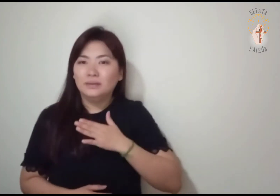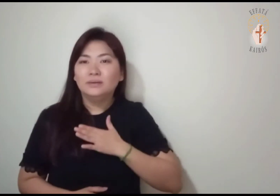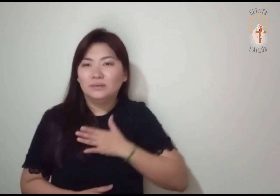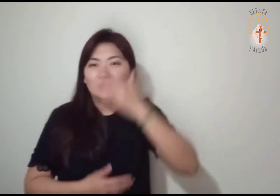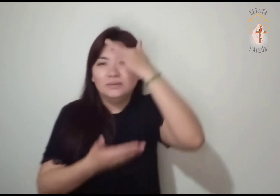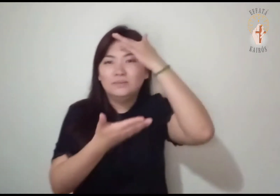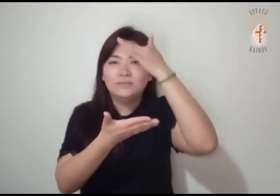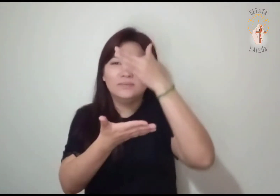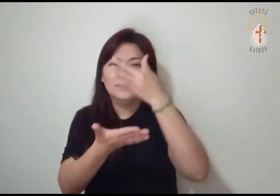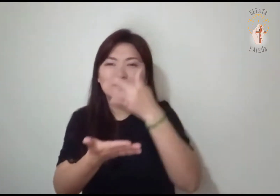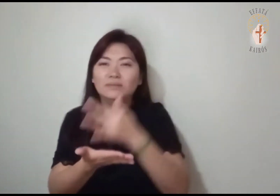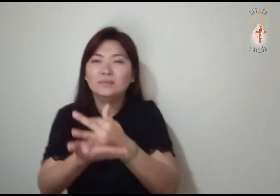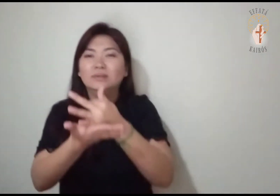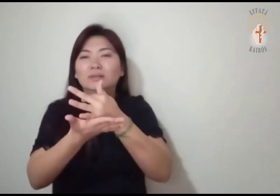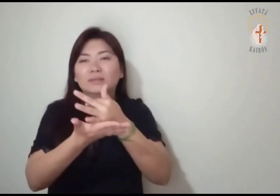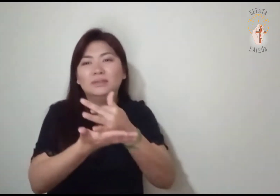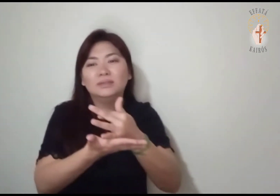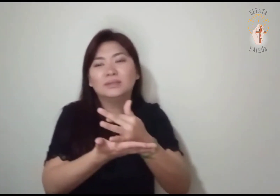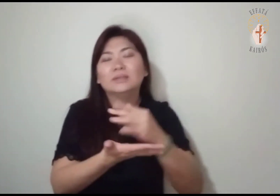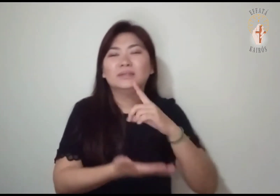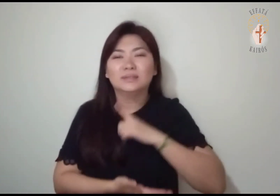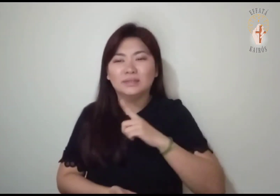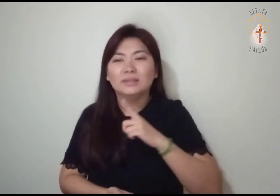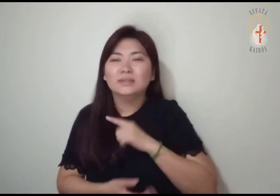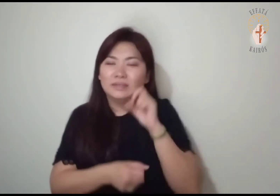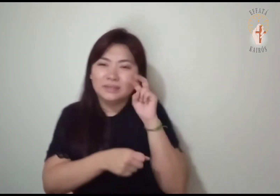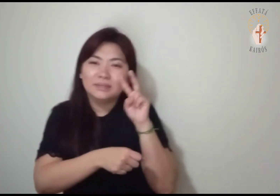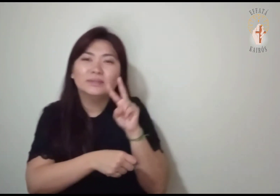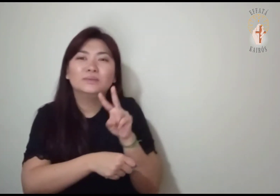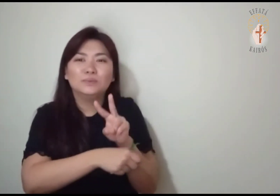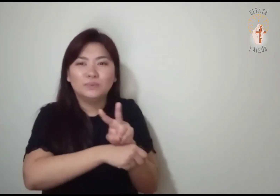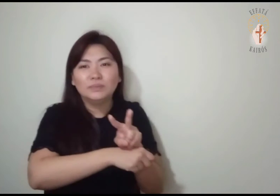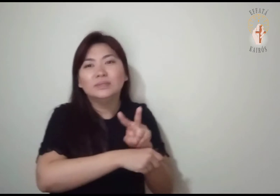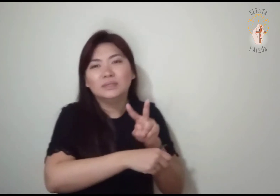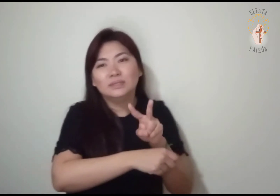Guardei a minha fé, mesmo dizendo